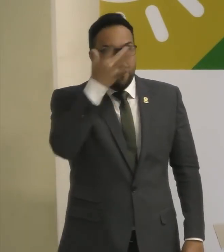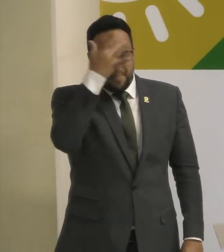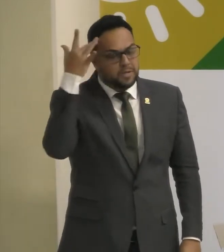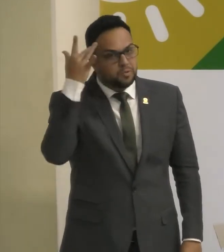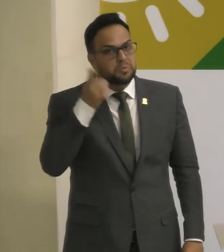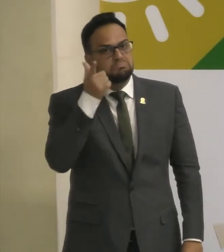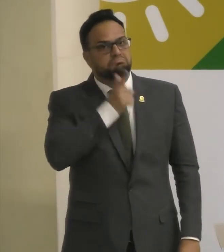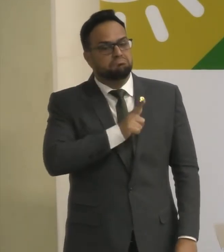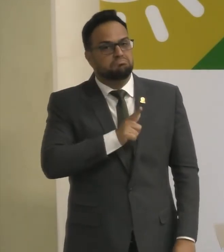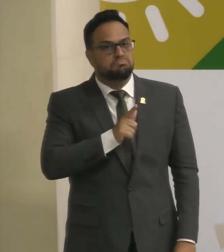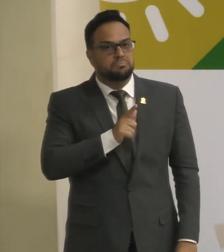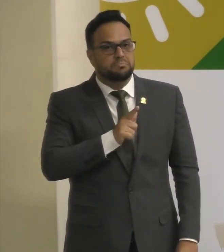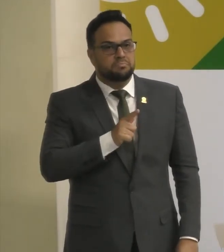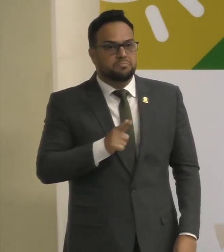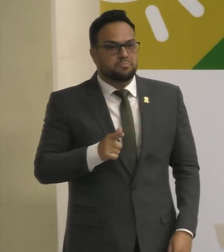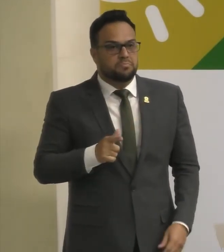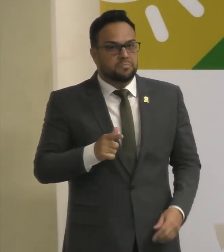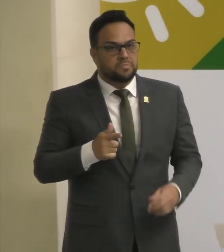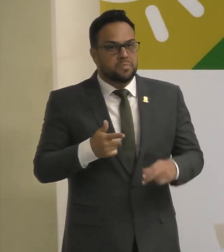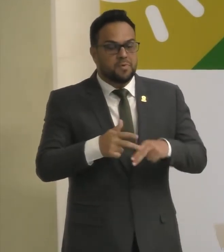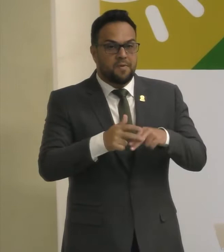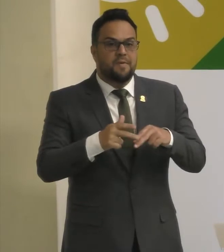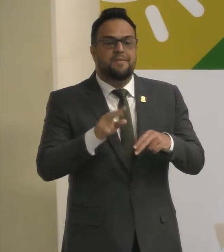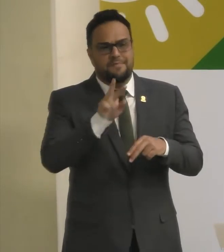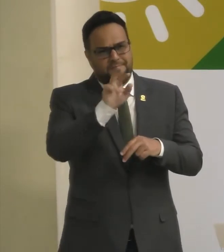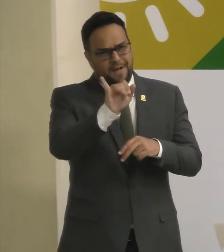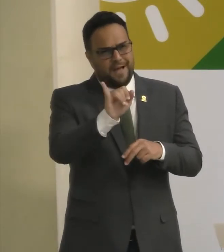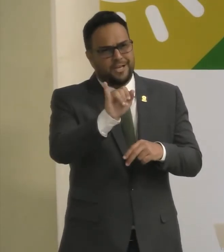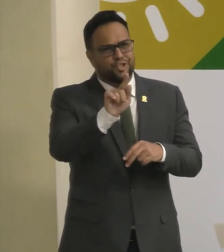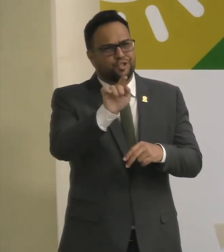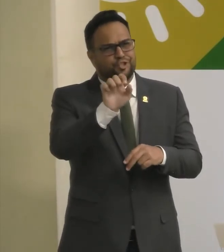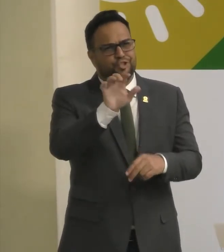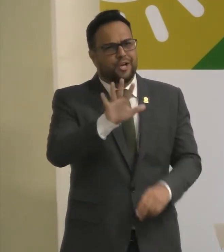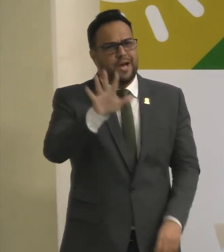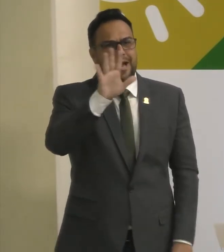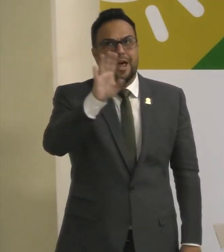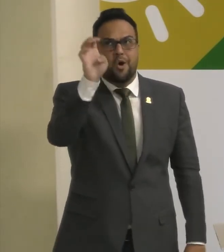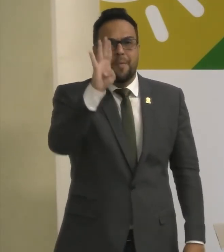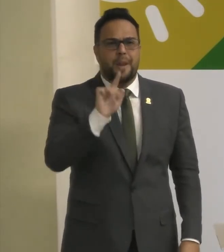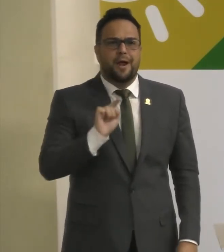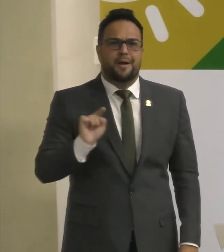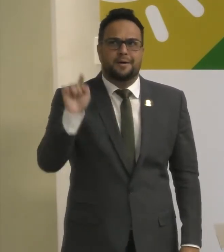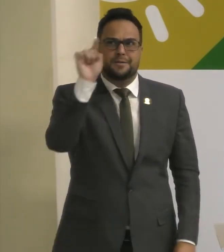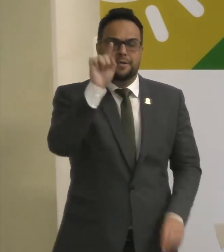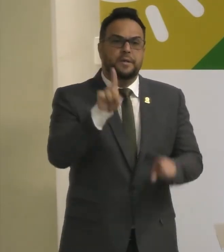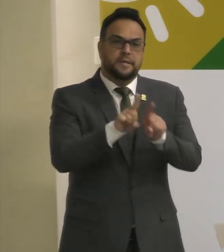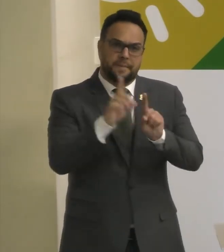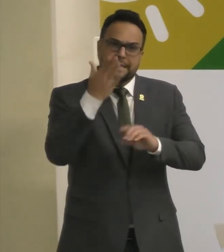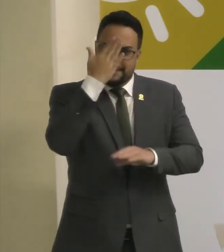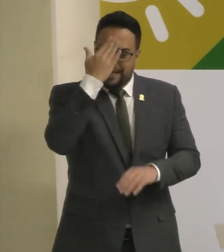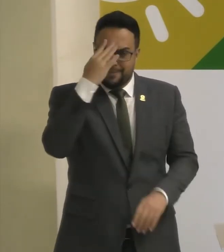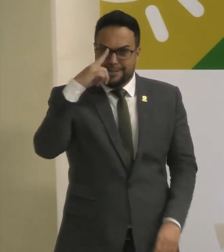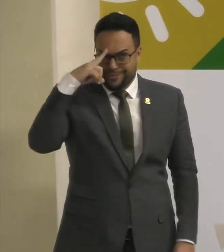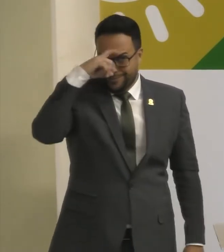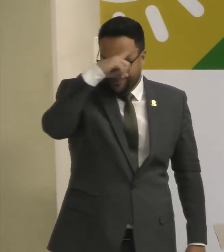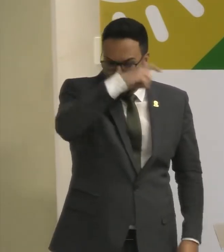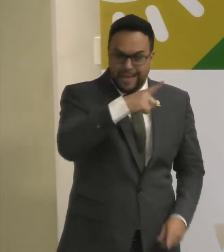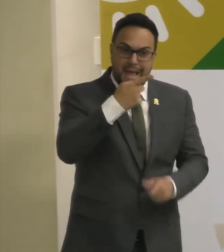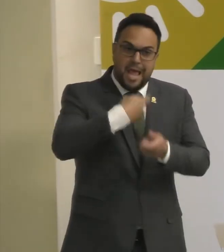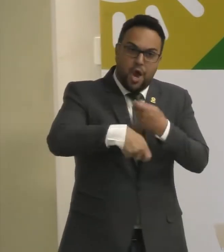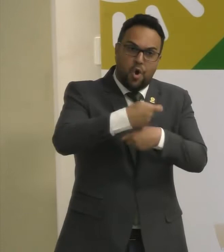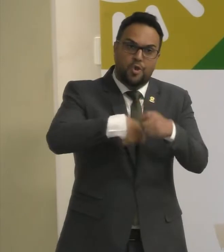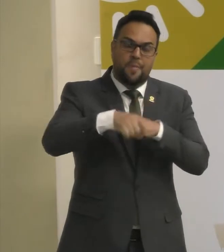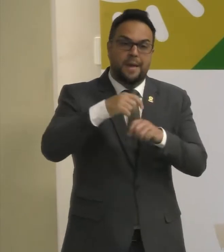Então isso é um retrato Do que a gente vai viver O país inteiro E em meio As dificuldades Econômicas Que nós estamos vivendo Energética